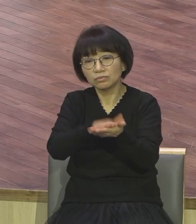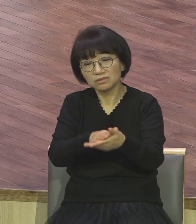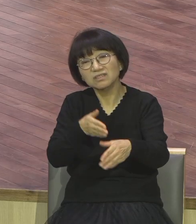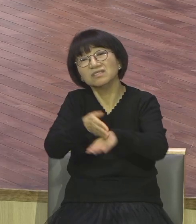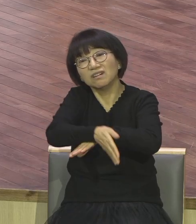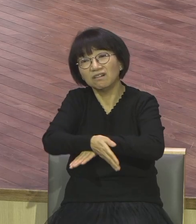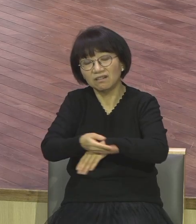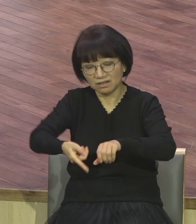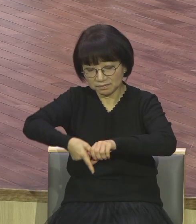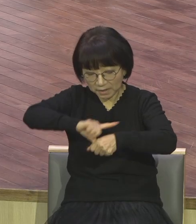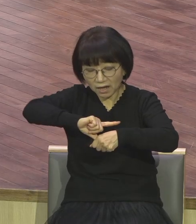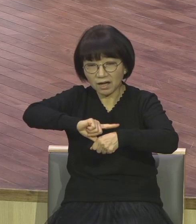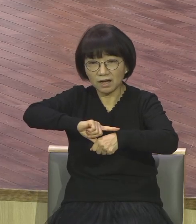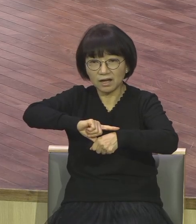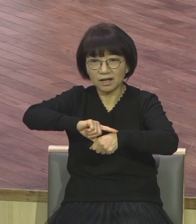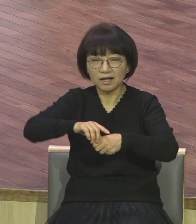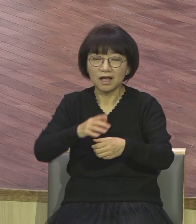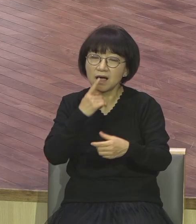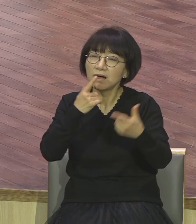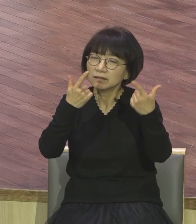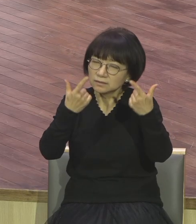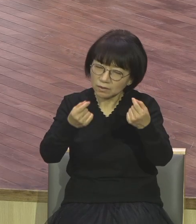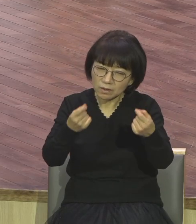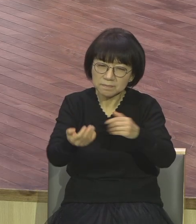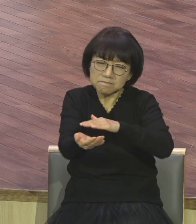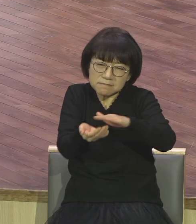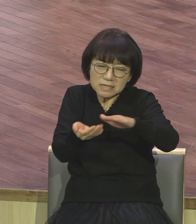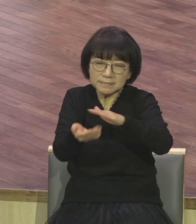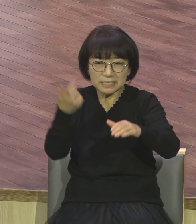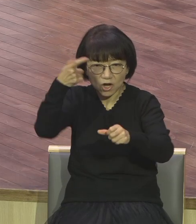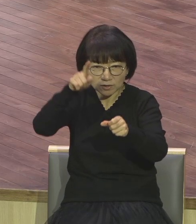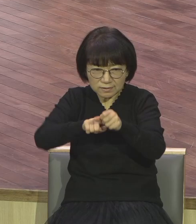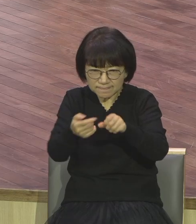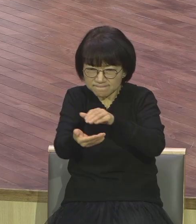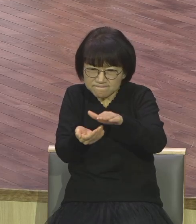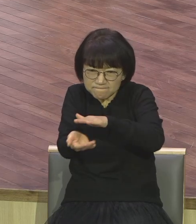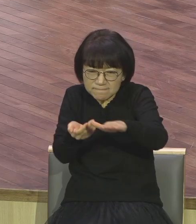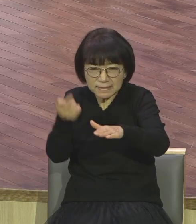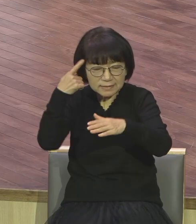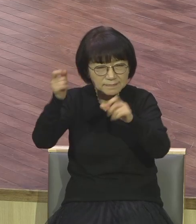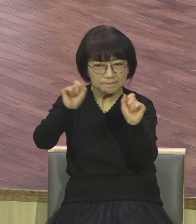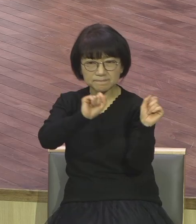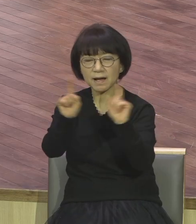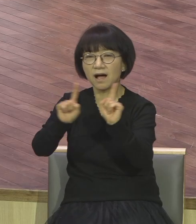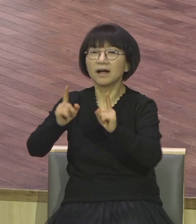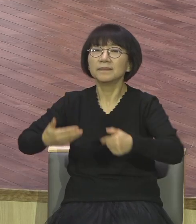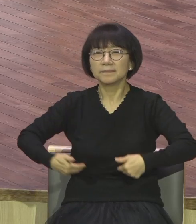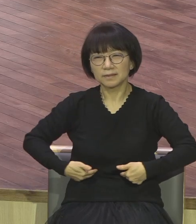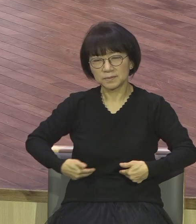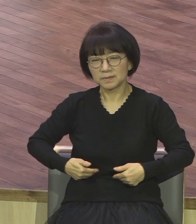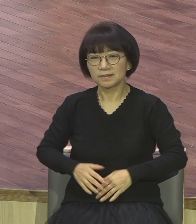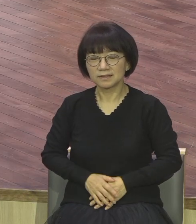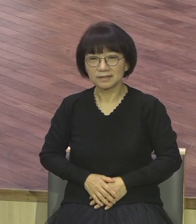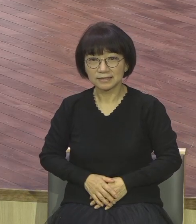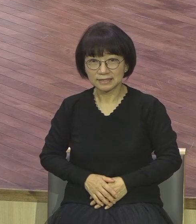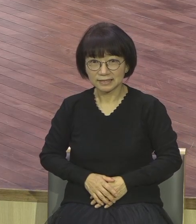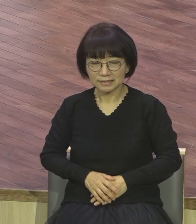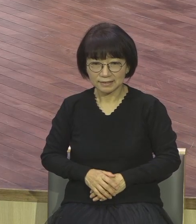영적으로 선제적인 움직임이 있어야 됩니다 영적으로 깨어서 2, 3, 7, 8 수권으로서의 영적 대응을 할 수 있어야